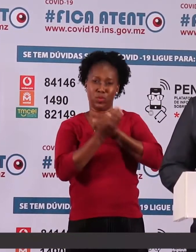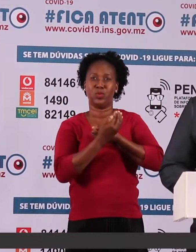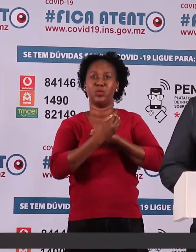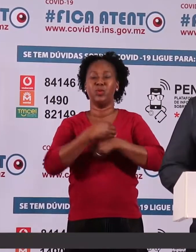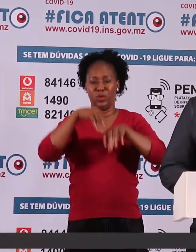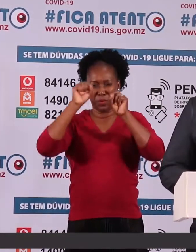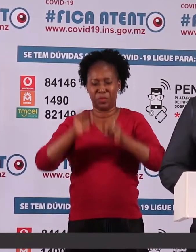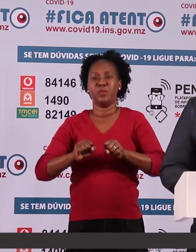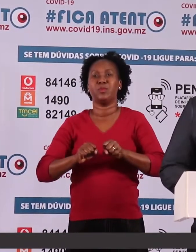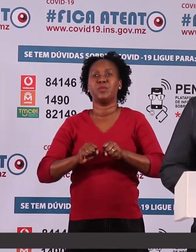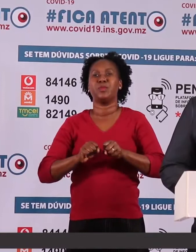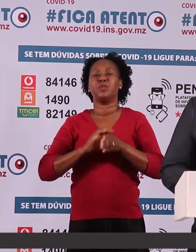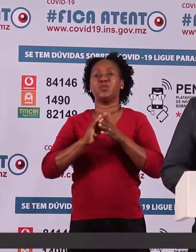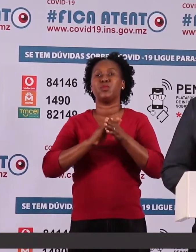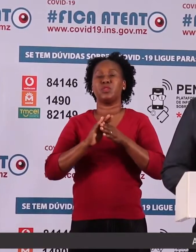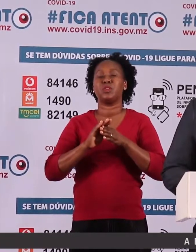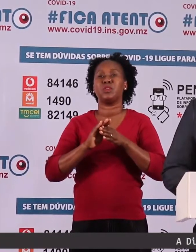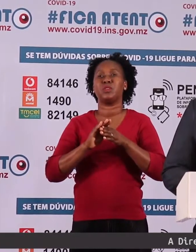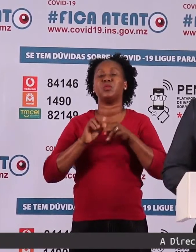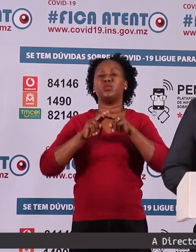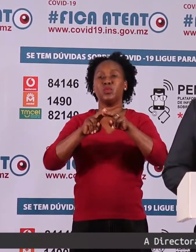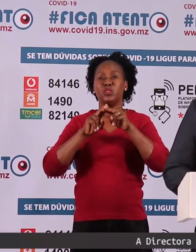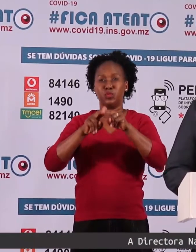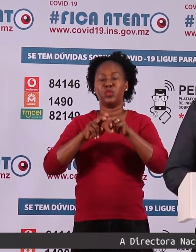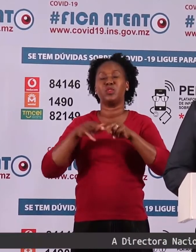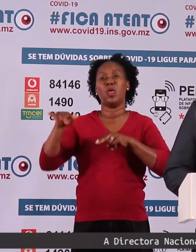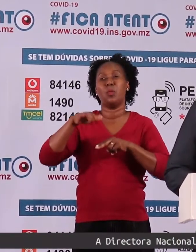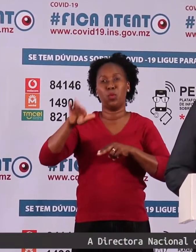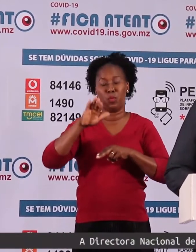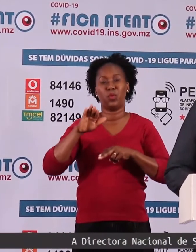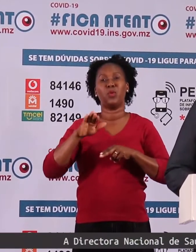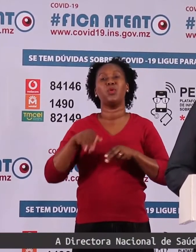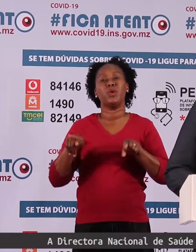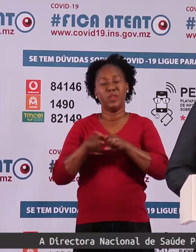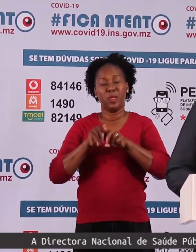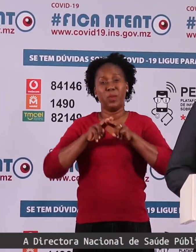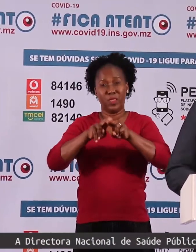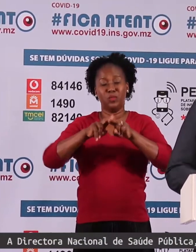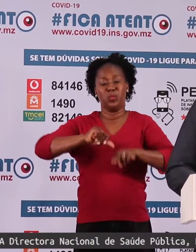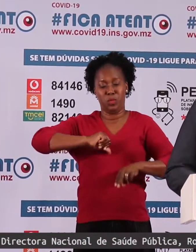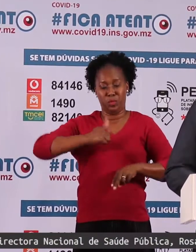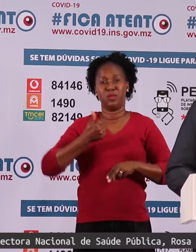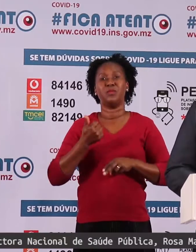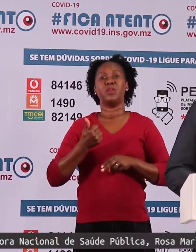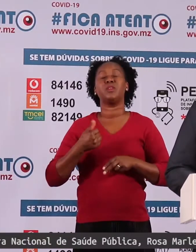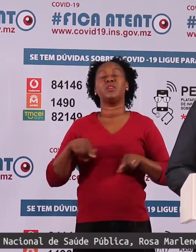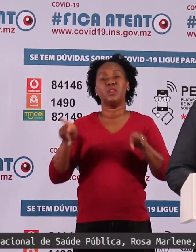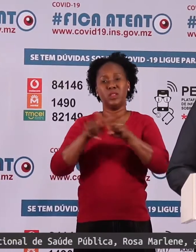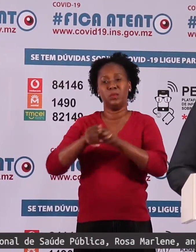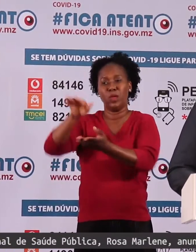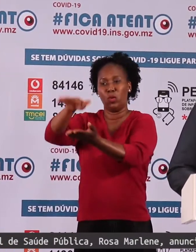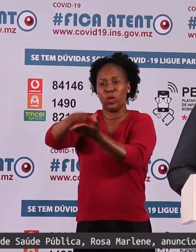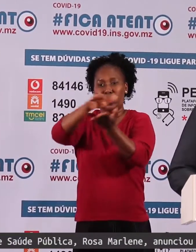transporte público de passageiros e no transporte privado, assim como em aglomerados,